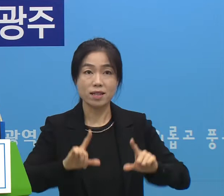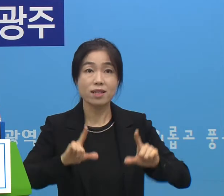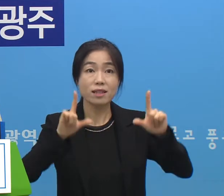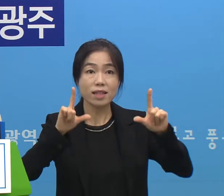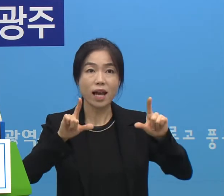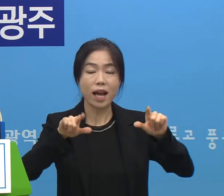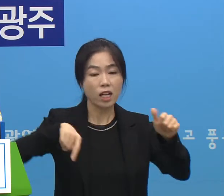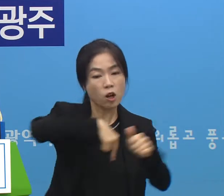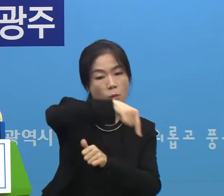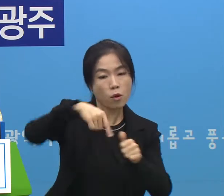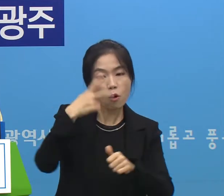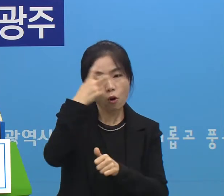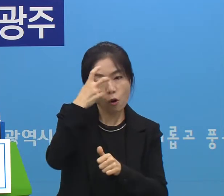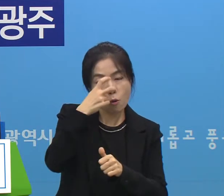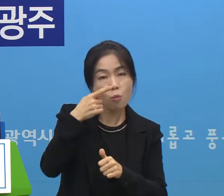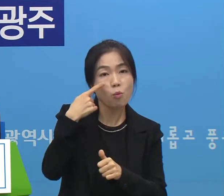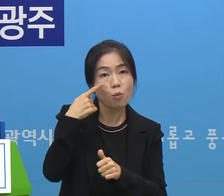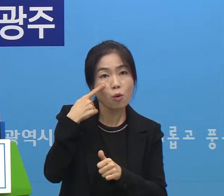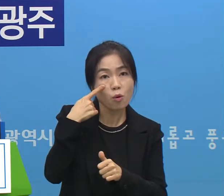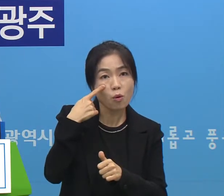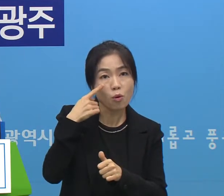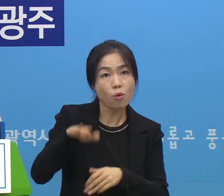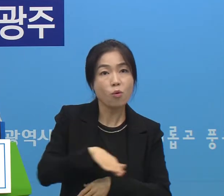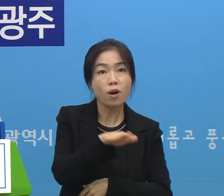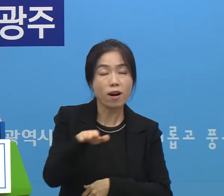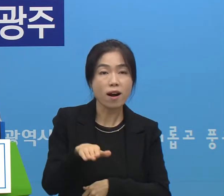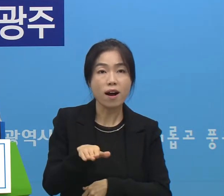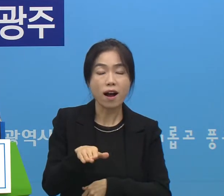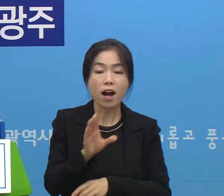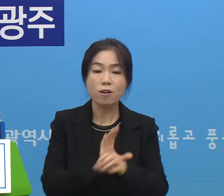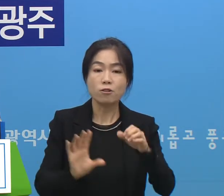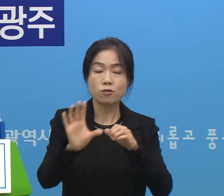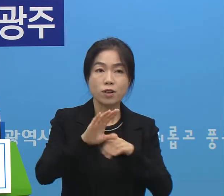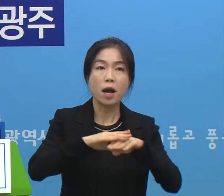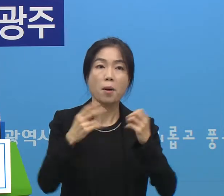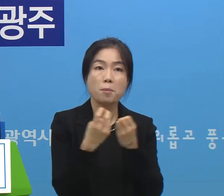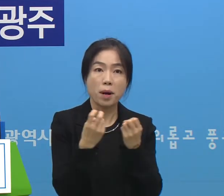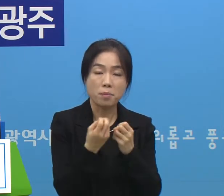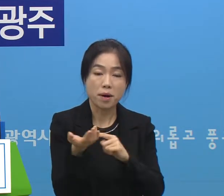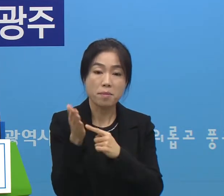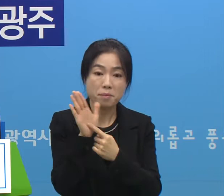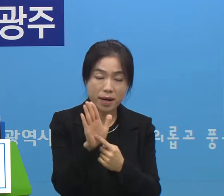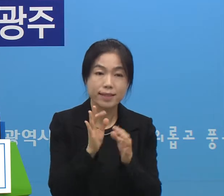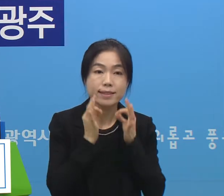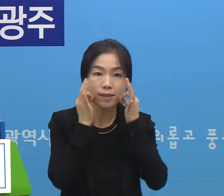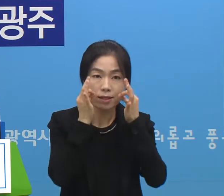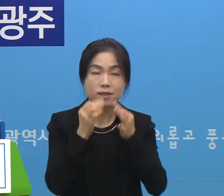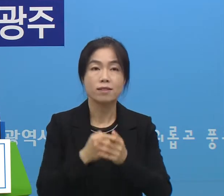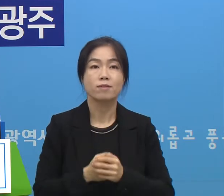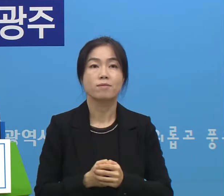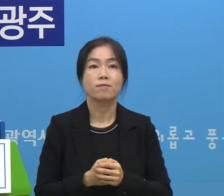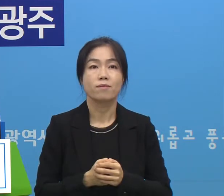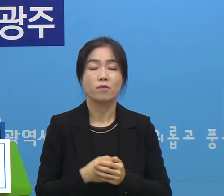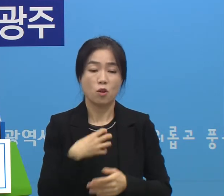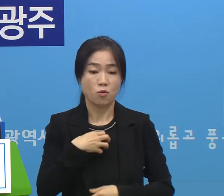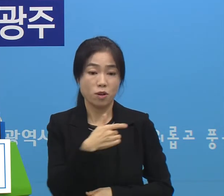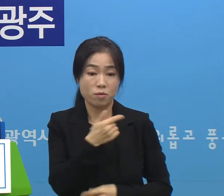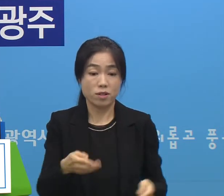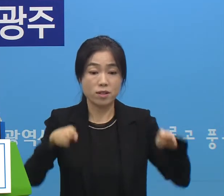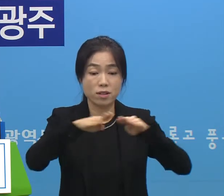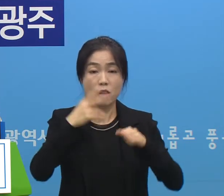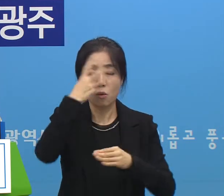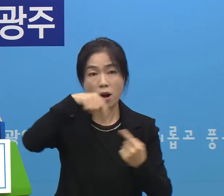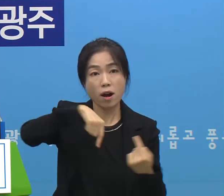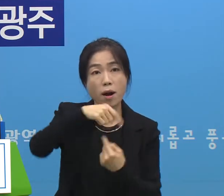전반적으로 검토해서 저희들이 추가적인 대책을 내놓을 수 있도록 하겠습니다 그리고 고위험 시설 관리